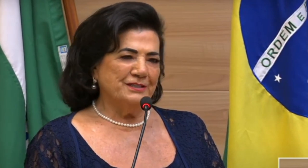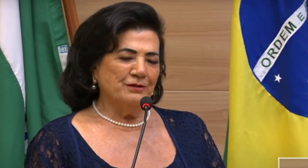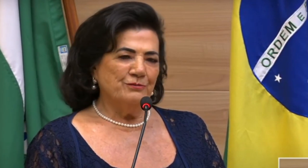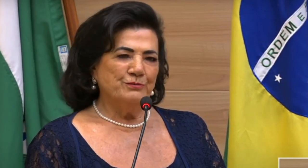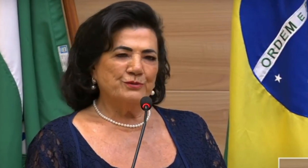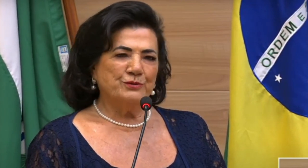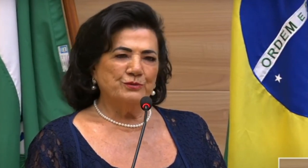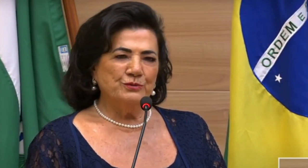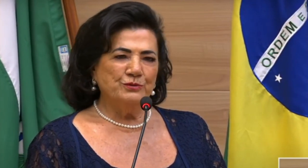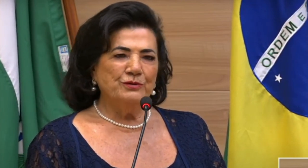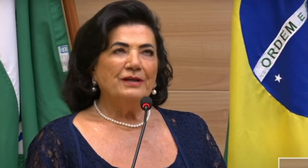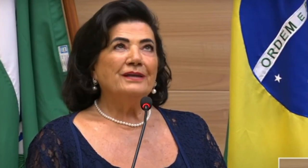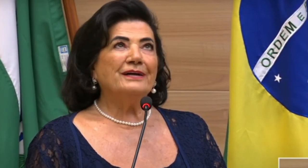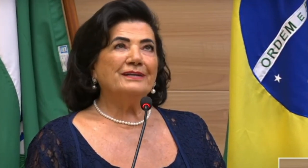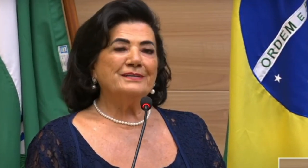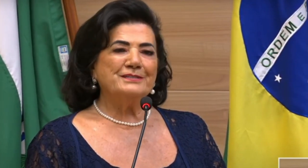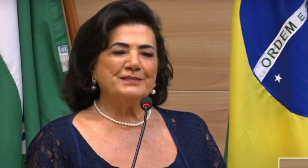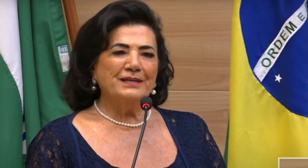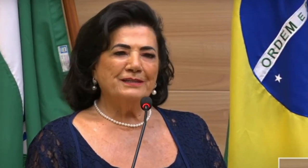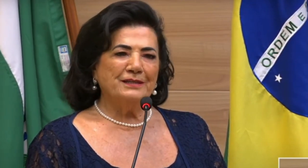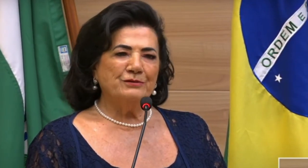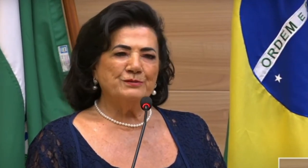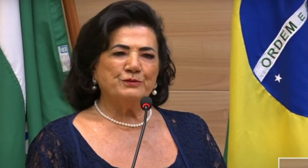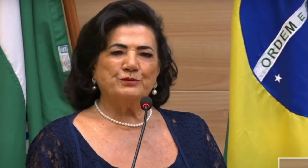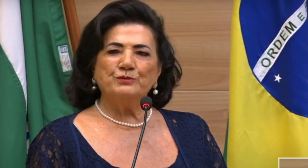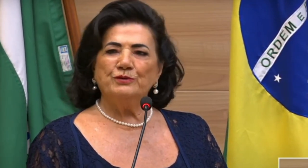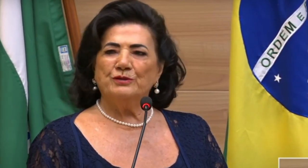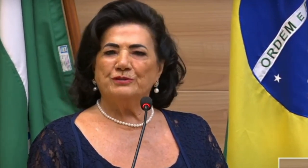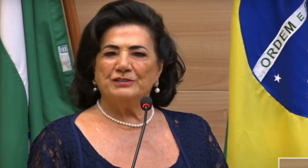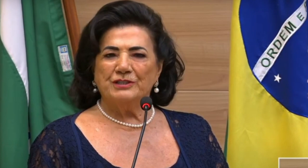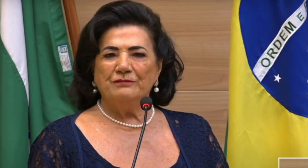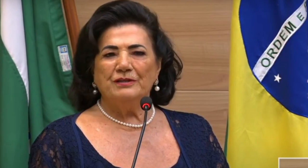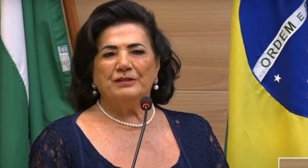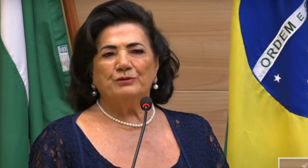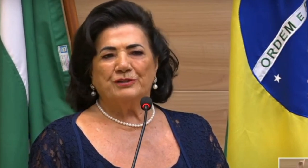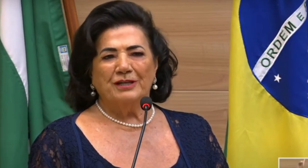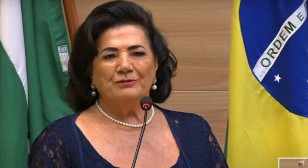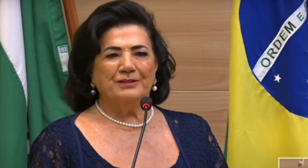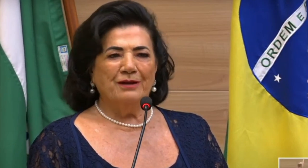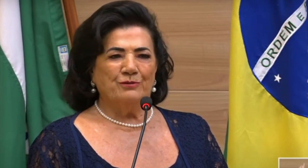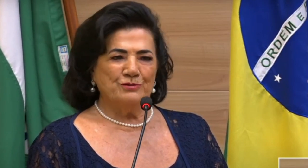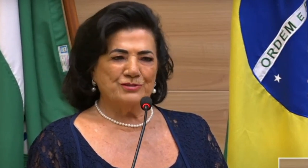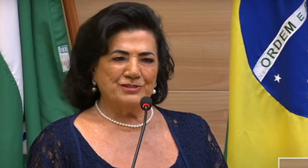muita gratidão por tudo e agradecer a Deus por tudo que eu tive e que eu tenho até hoje. Obrigado.